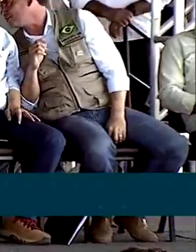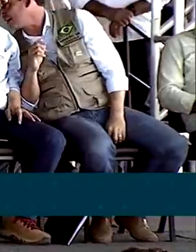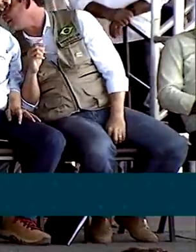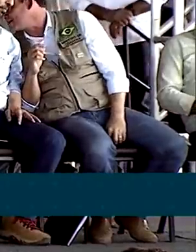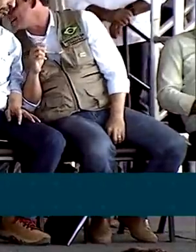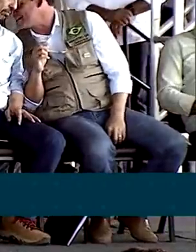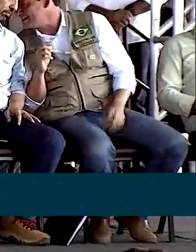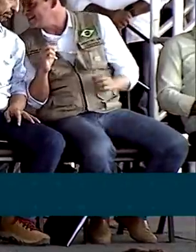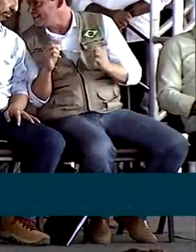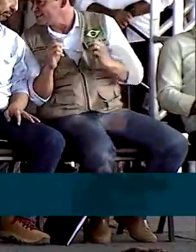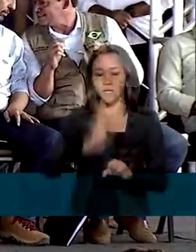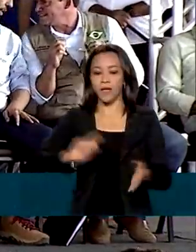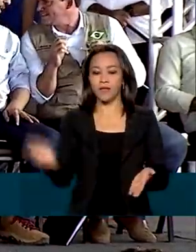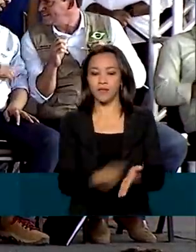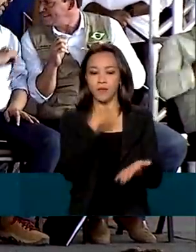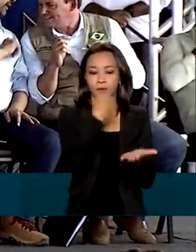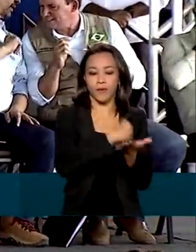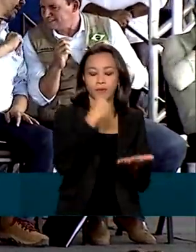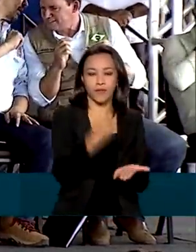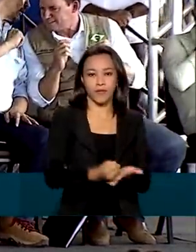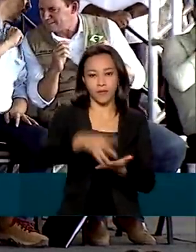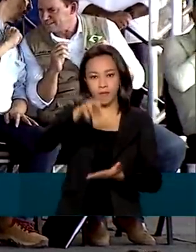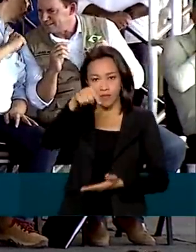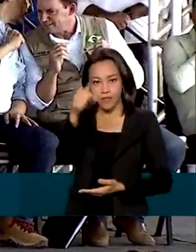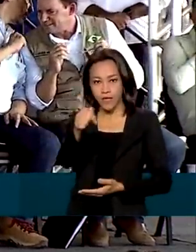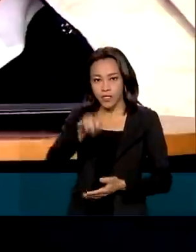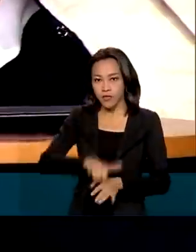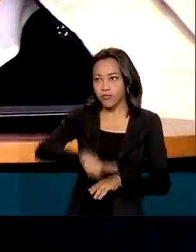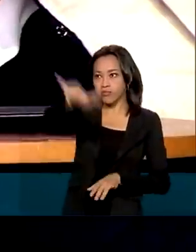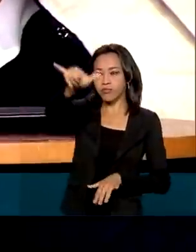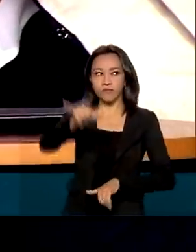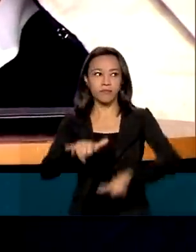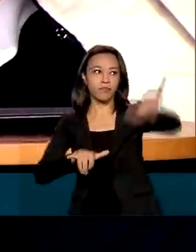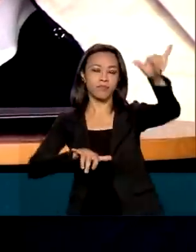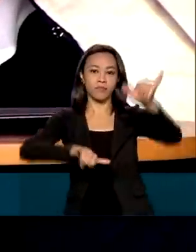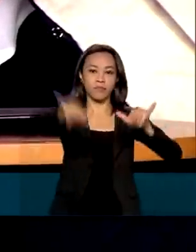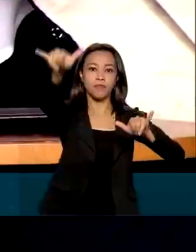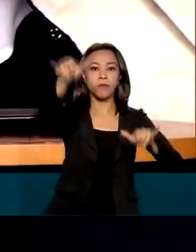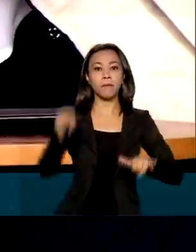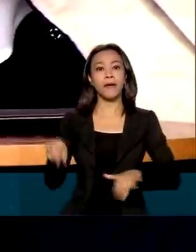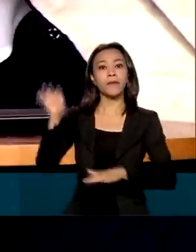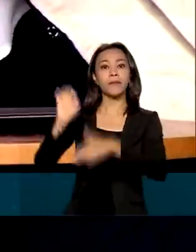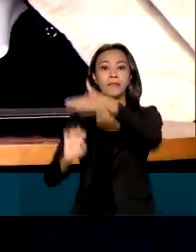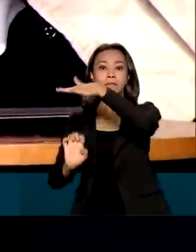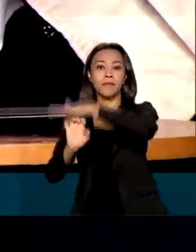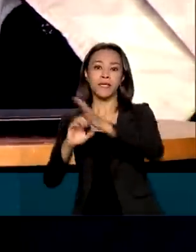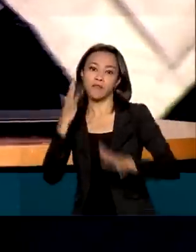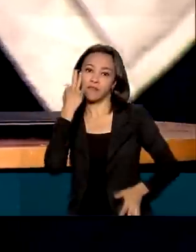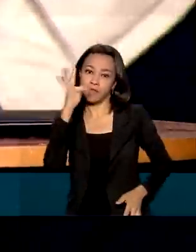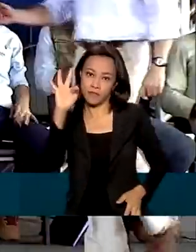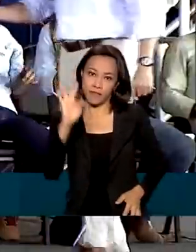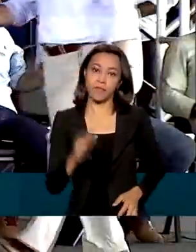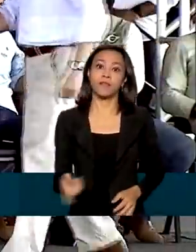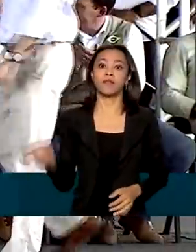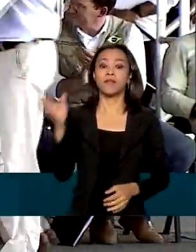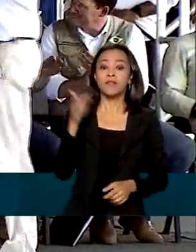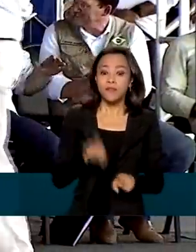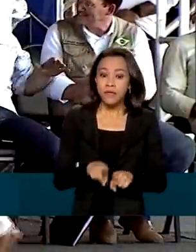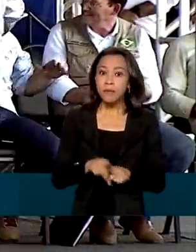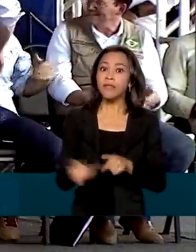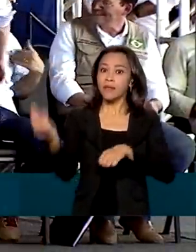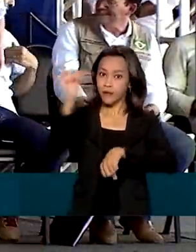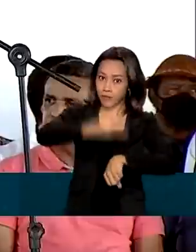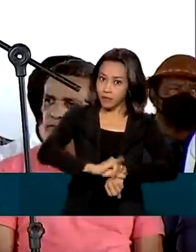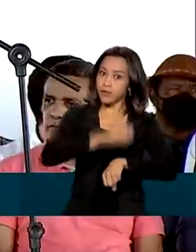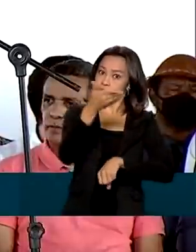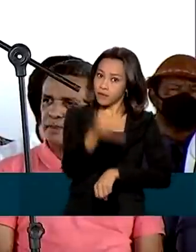assinou o contrato da concessão de sete aeroportos do Bloco Norte para a empresa francesa Vinci Airports, incluindo o da capital